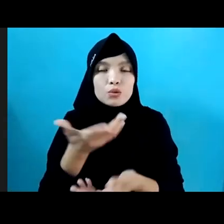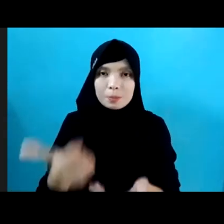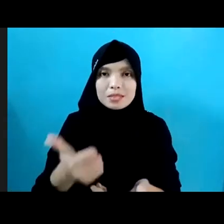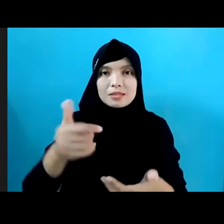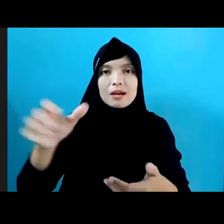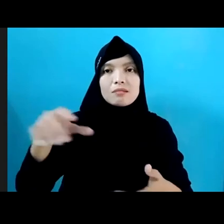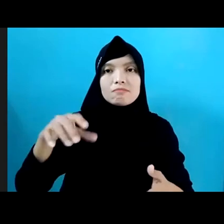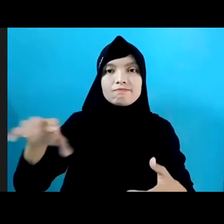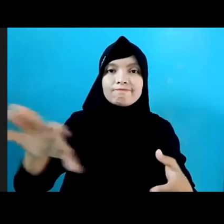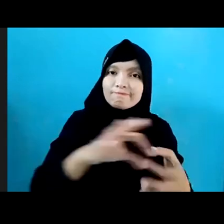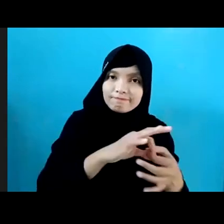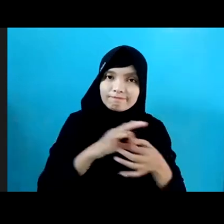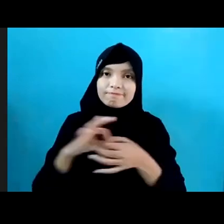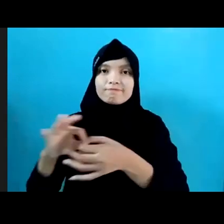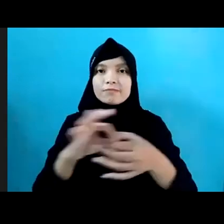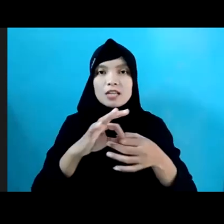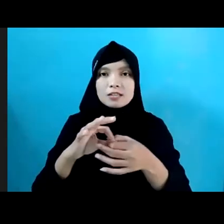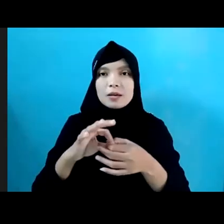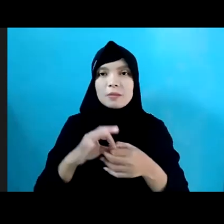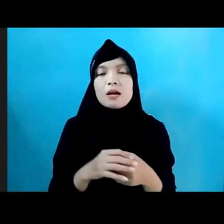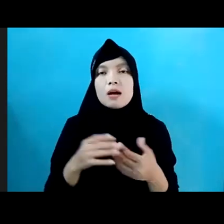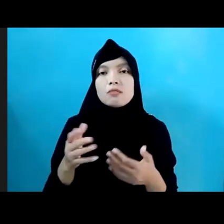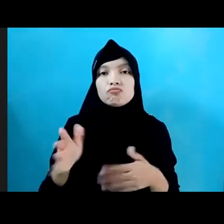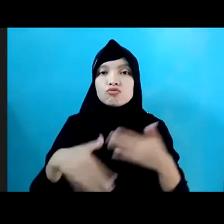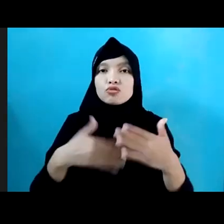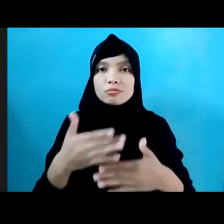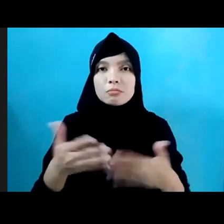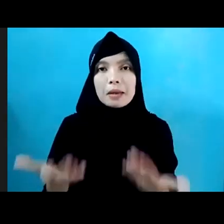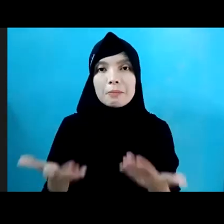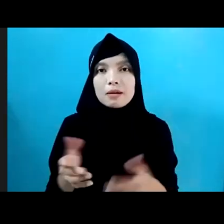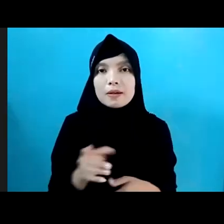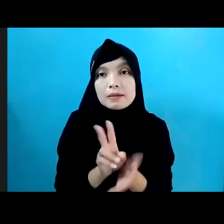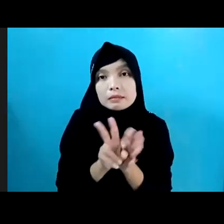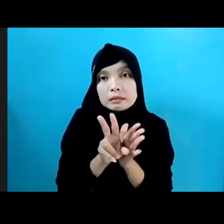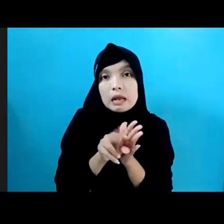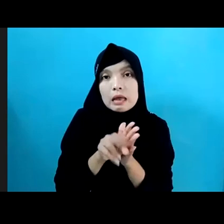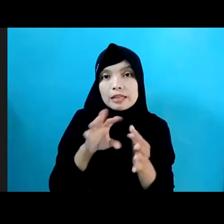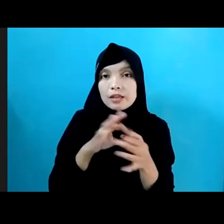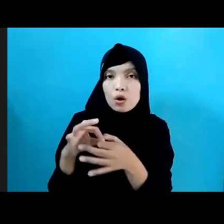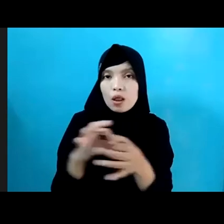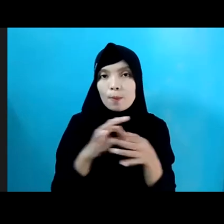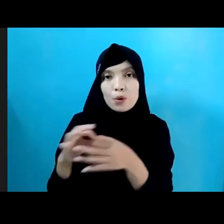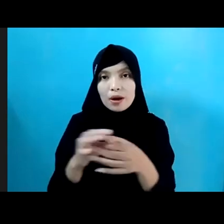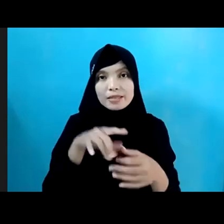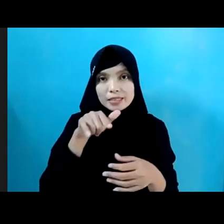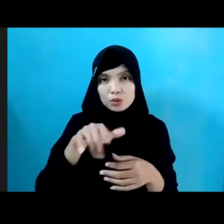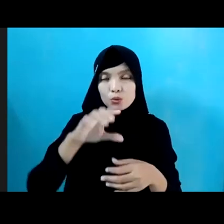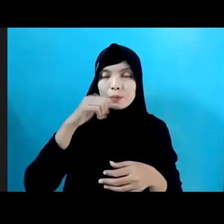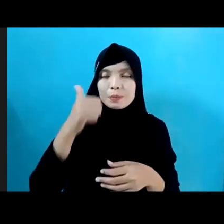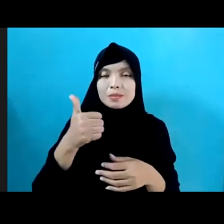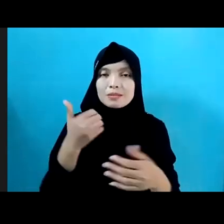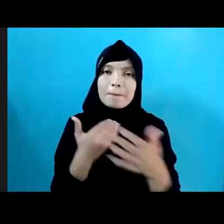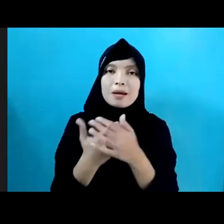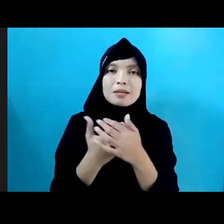beririsan. Kemudian bagaimana nanti pertanyaannya mengkolaborasikan ini lebih maksimal lagi.